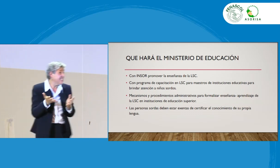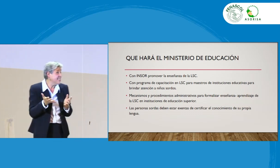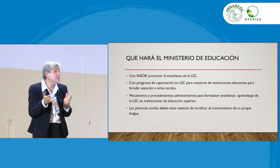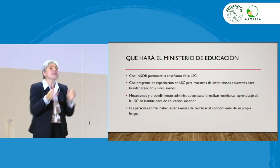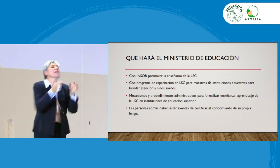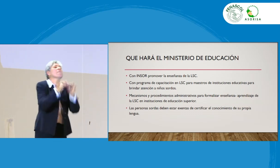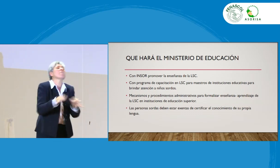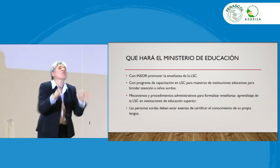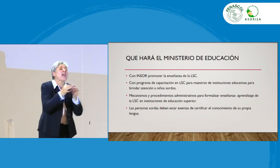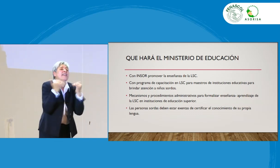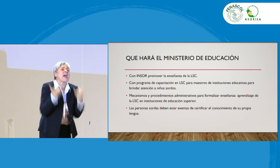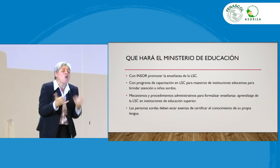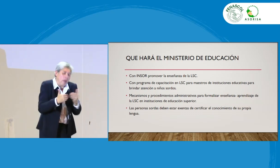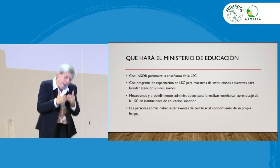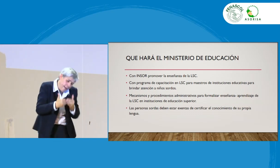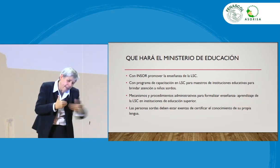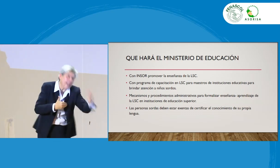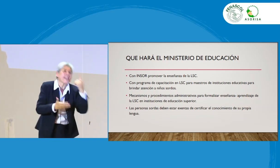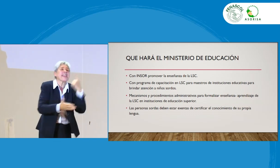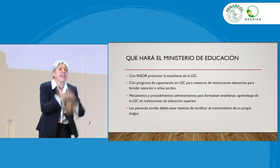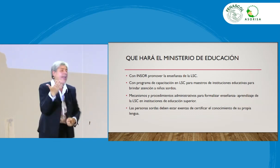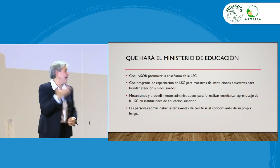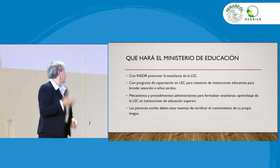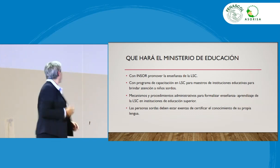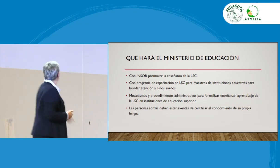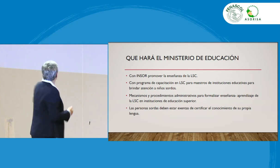creo que aquí lo importante es que de aquí en adelante, la siguiente,